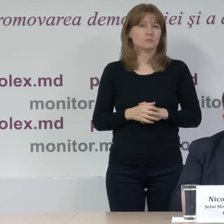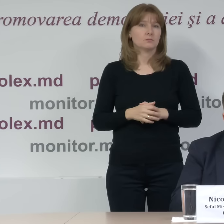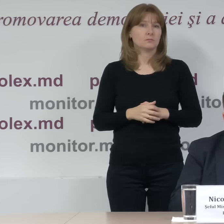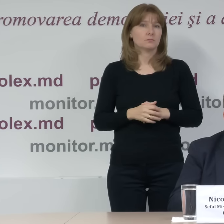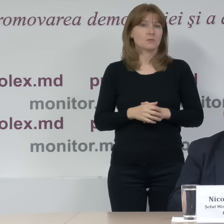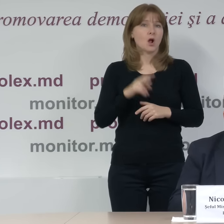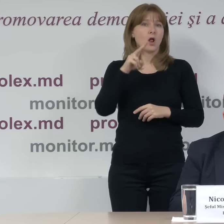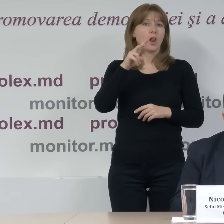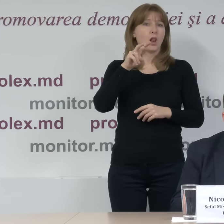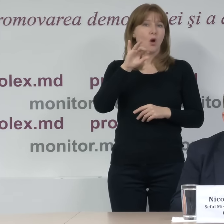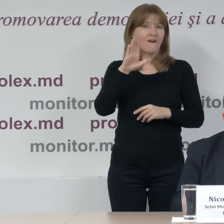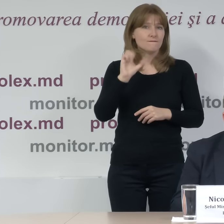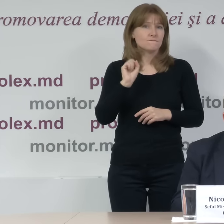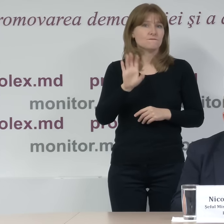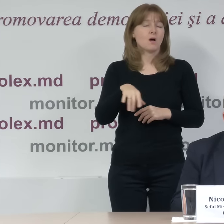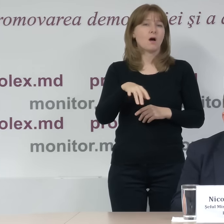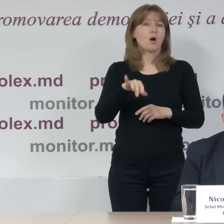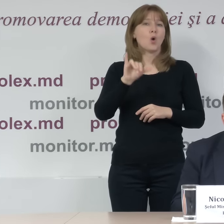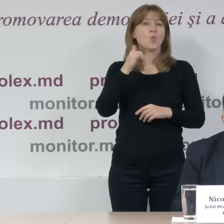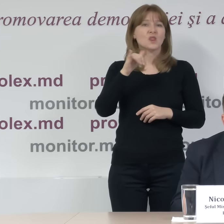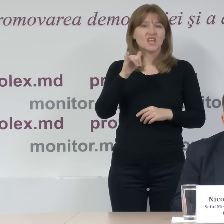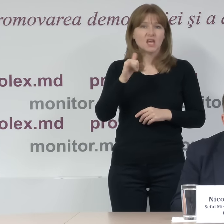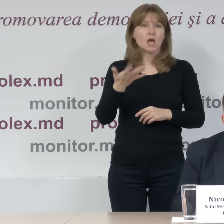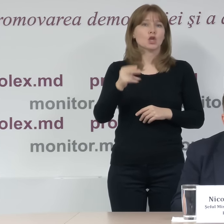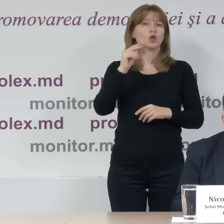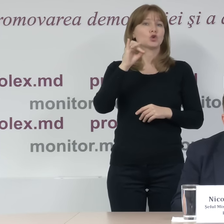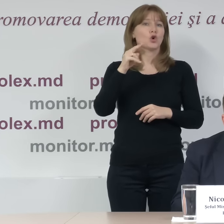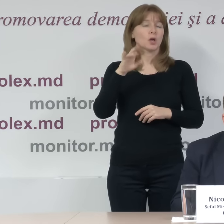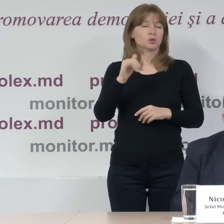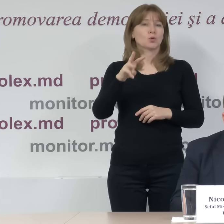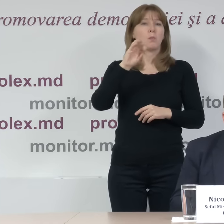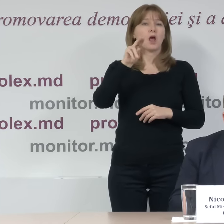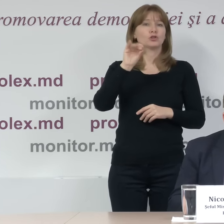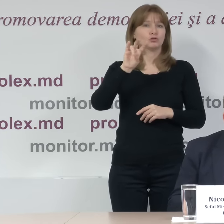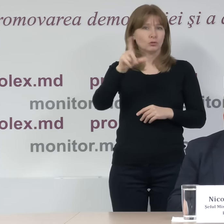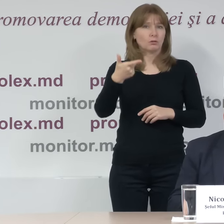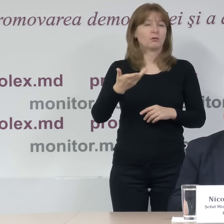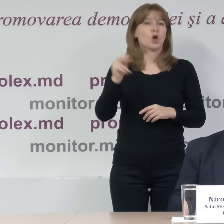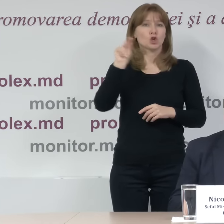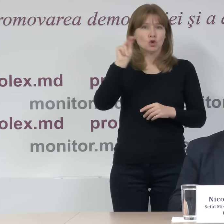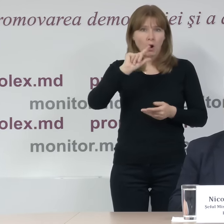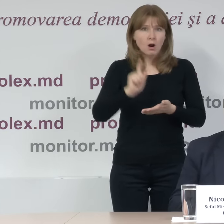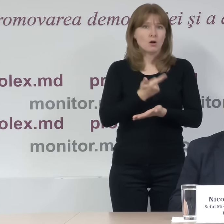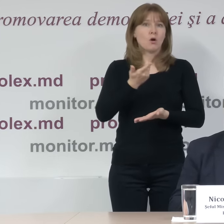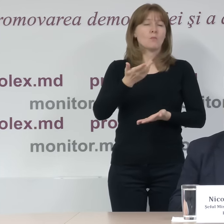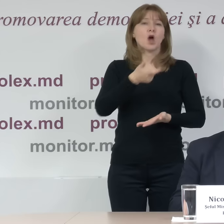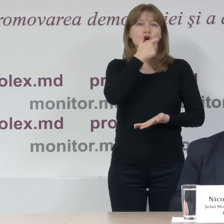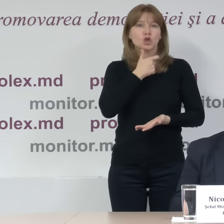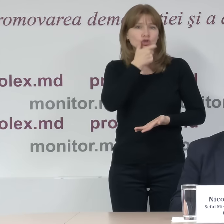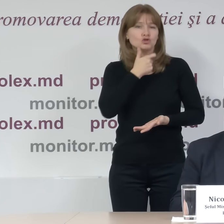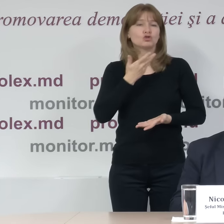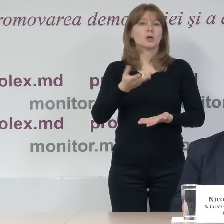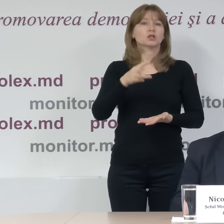Cupcuilova, Ungheni, Ciorescu, Căplan Ștefan Vodă, Bădiceni, Ciocana, Iarăși, Hâncești,